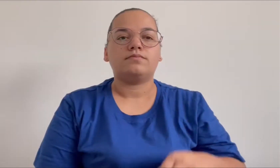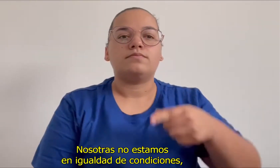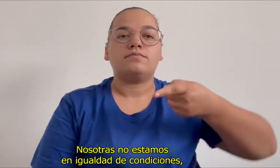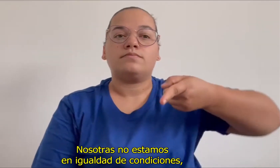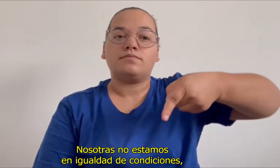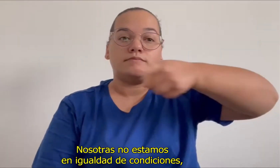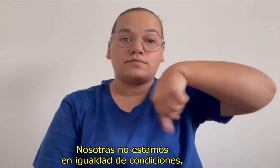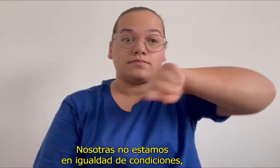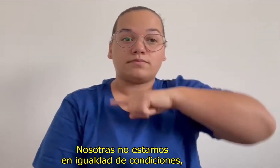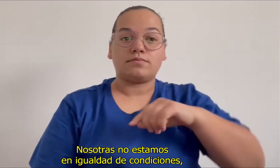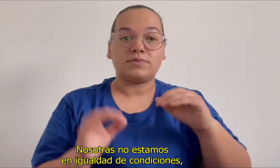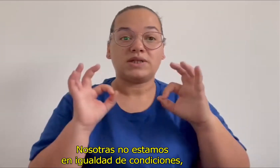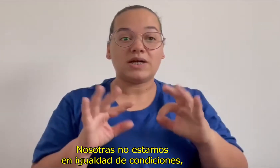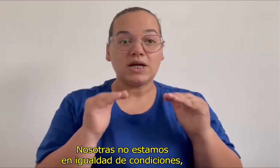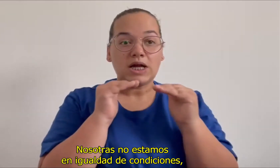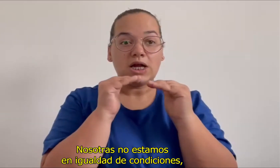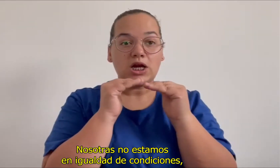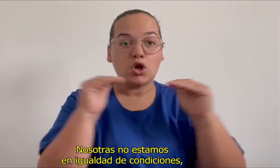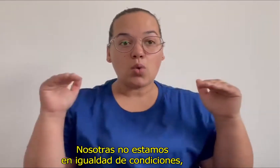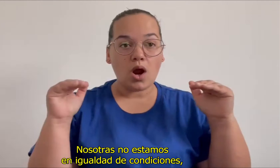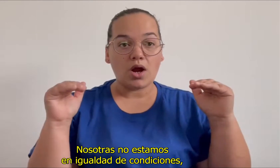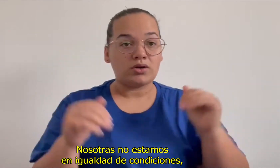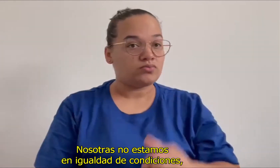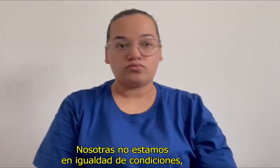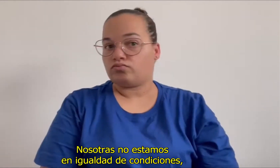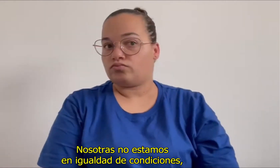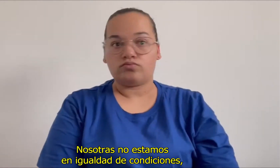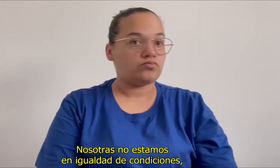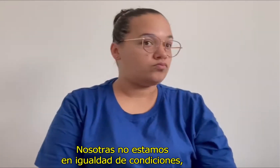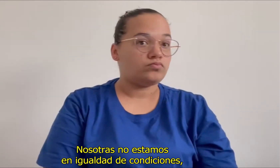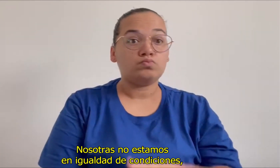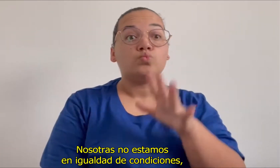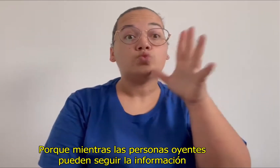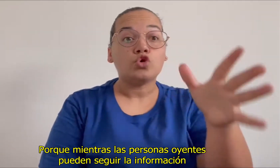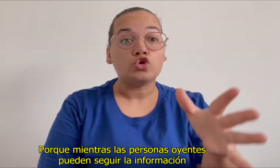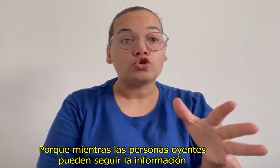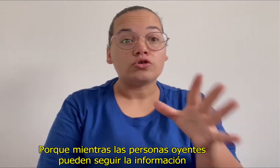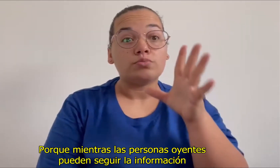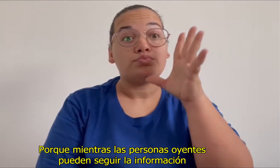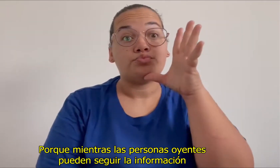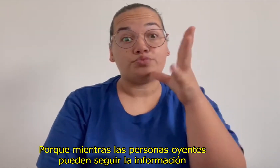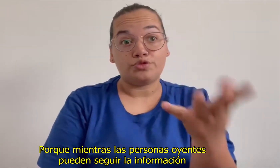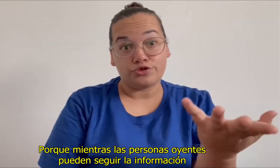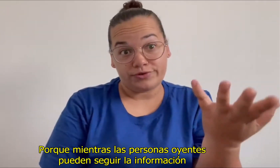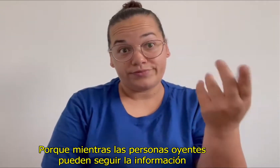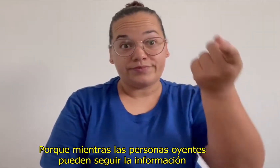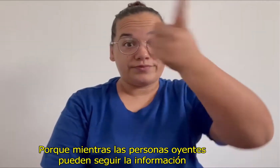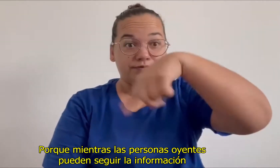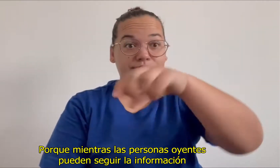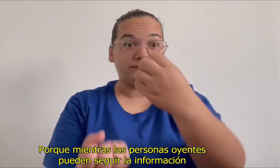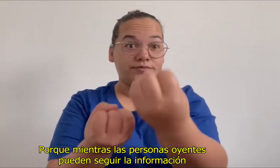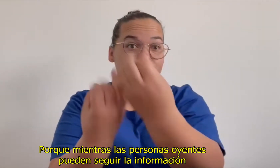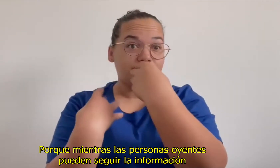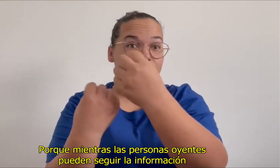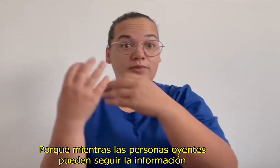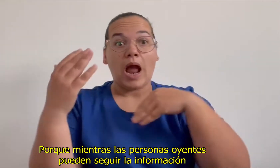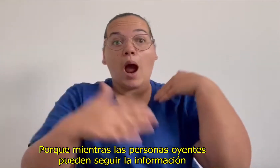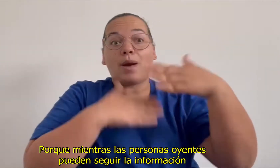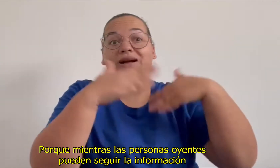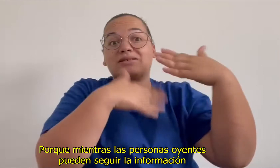Nosotras no estamos en igualdad de condiciones porque mientras las personas oyentes pueden seguir la información